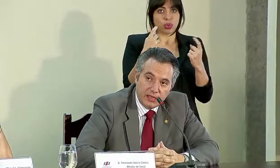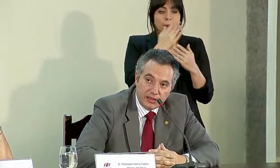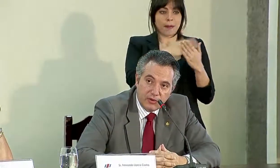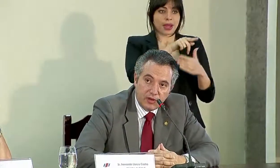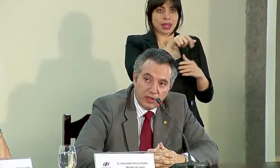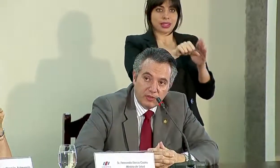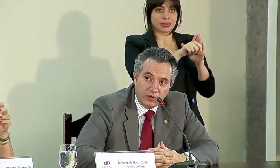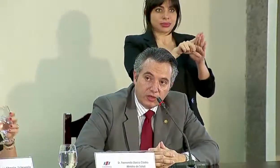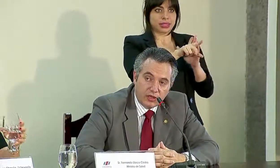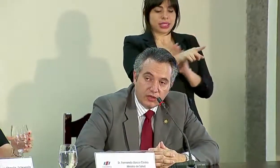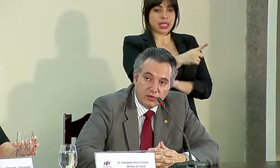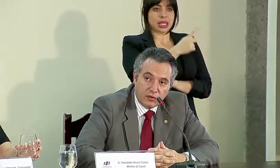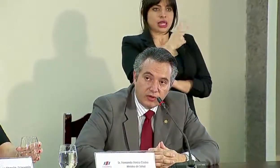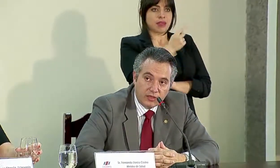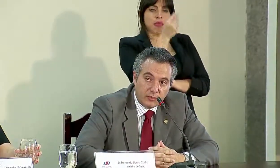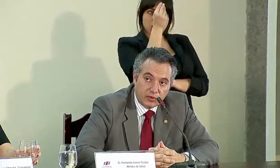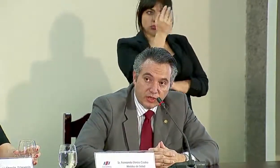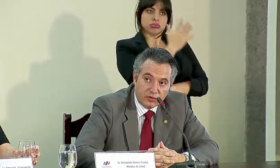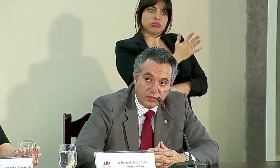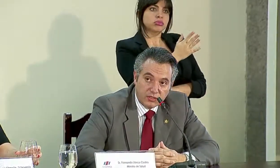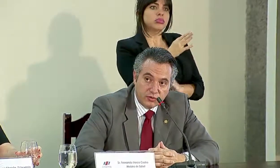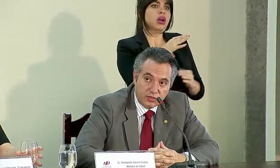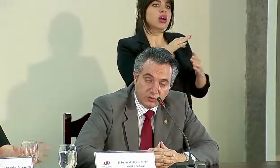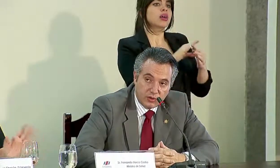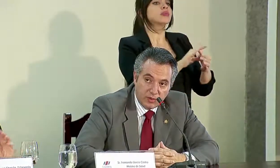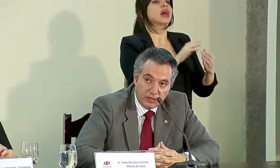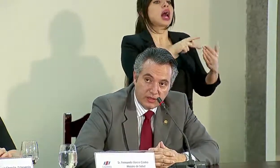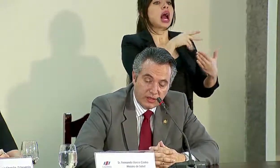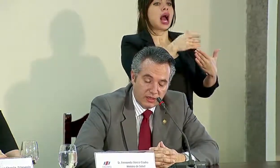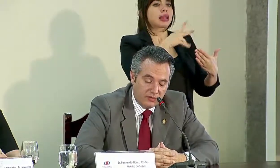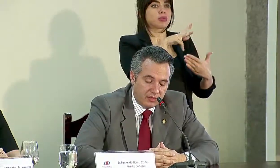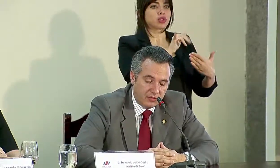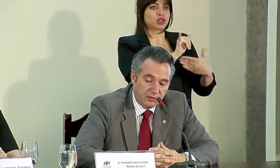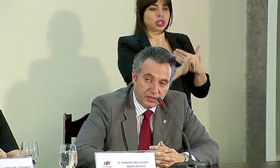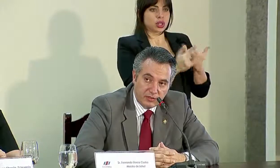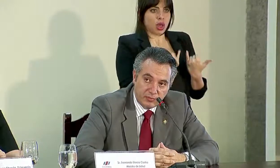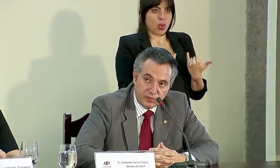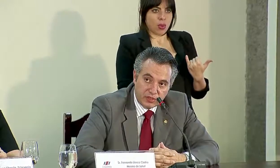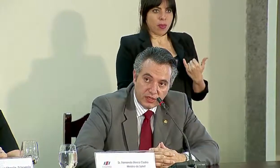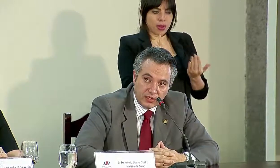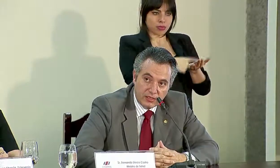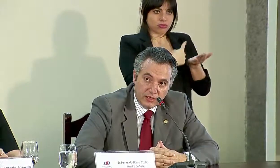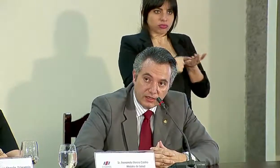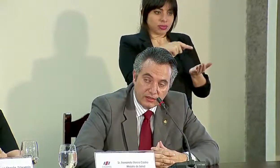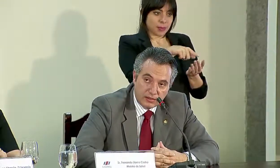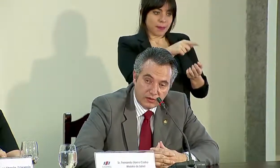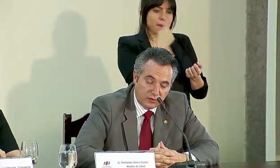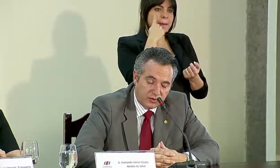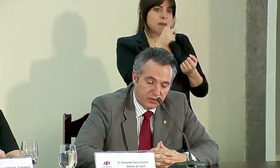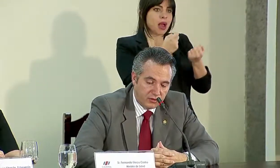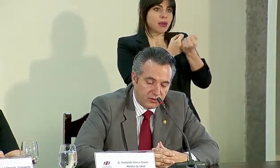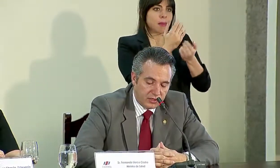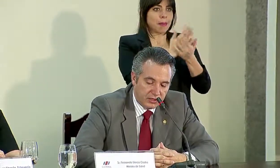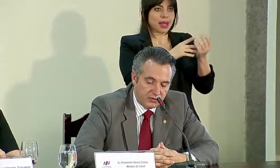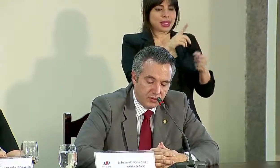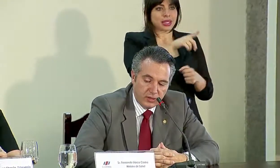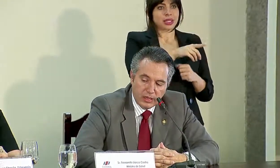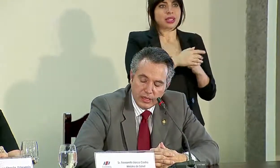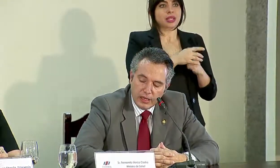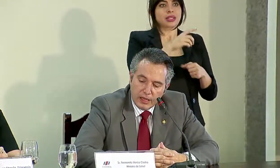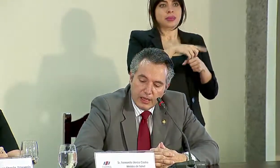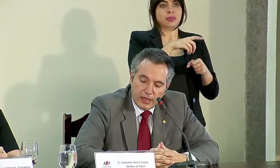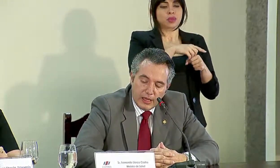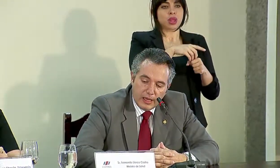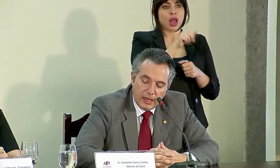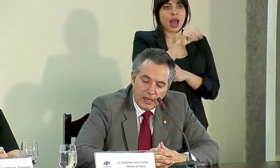Asamblea Legislativa emitió criterios sobre el anteproyecto que se discute actualmente y que efectivamente impulsa el señor diputado al doctor Atencio.